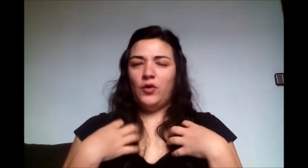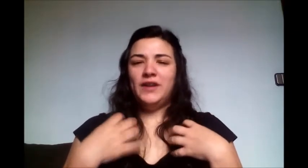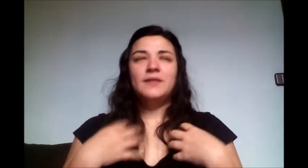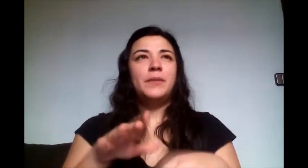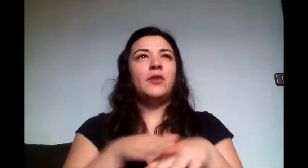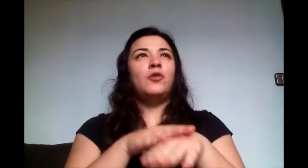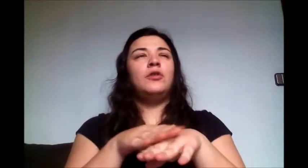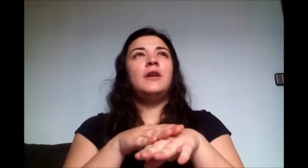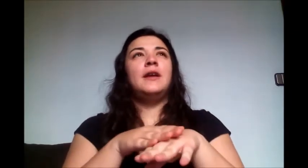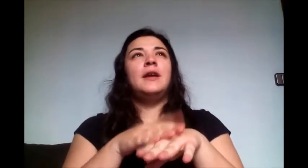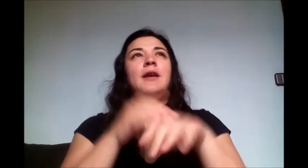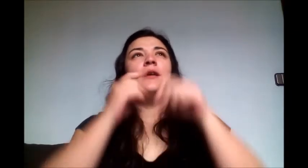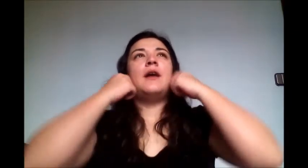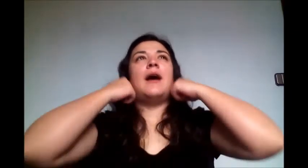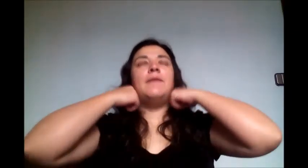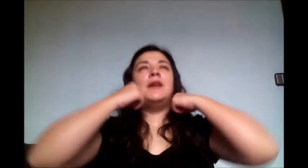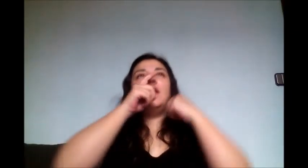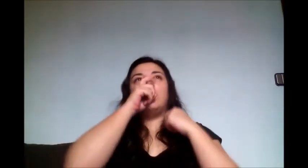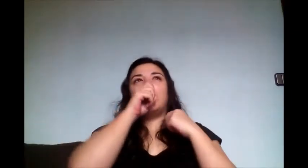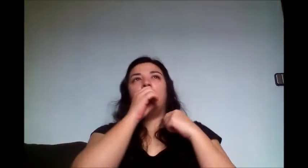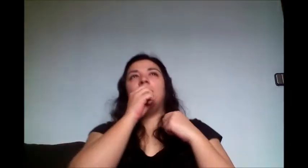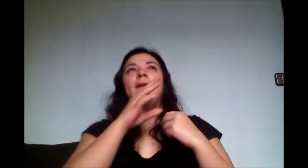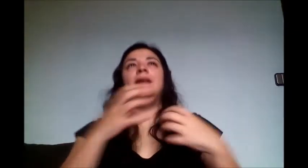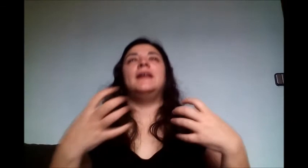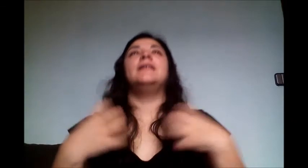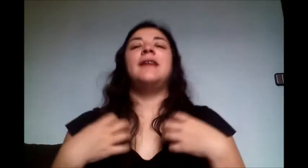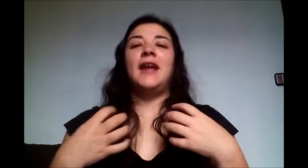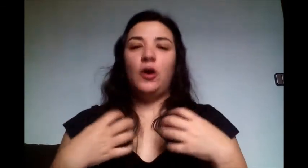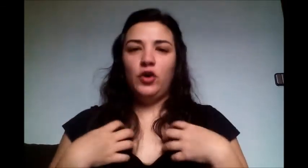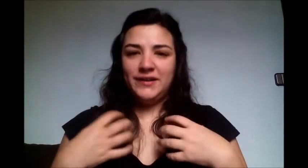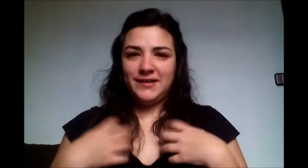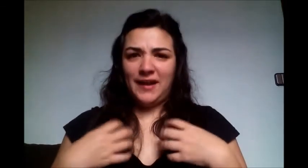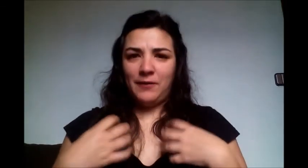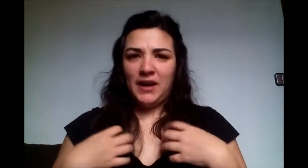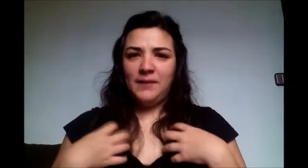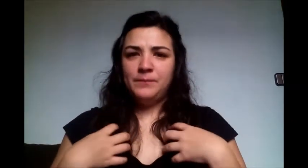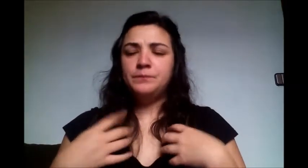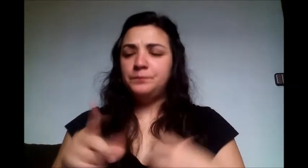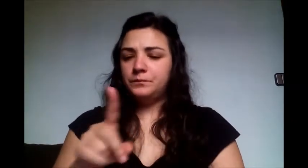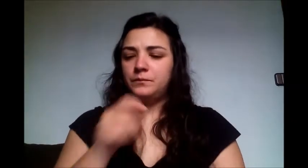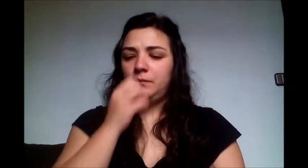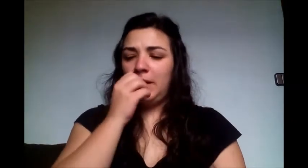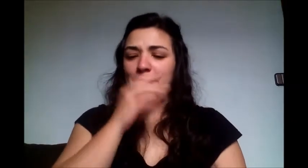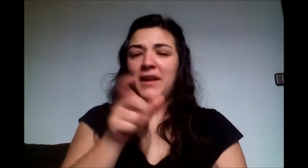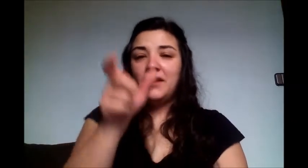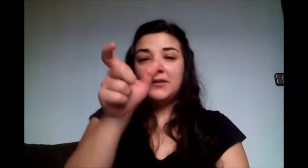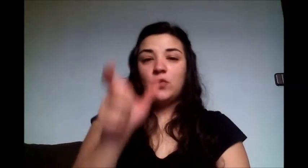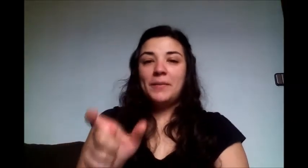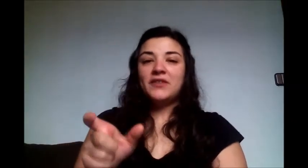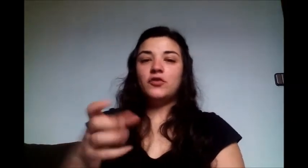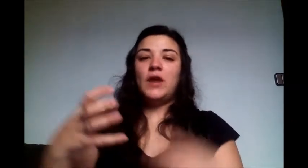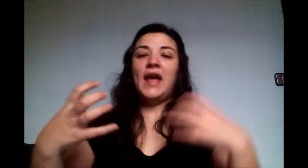vale, perdón, a ver, que lo recuerde bien, es egoísta, vale, bien, es una persona